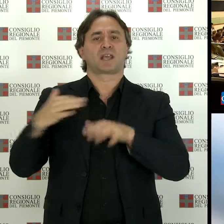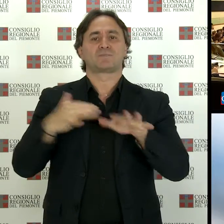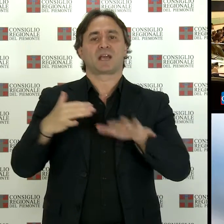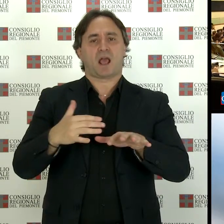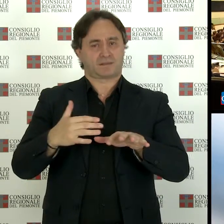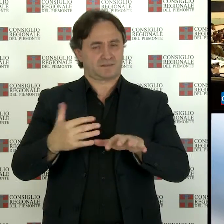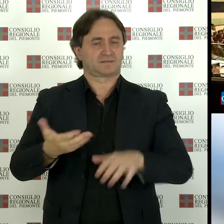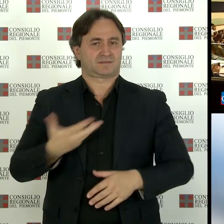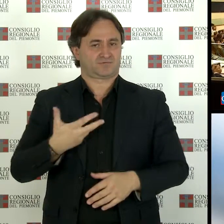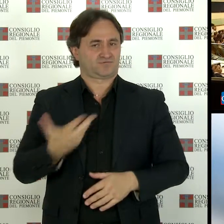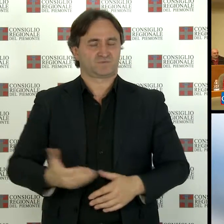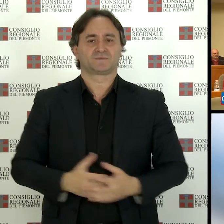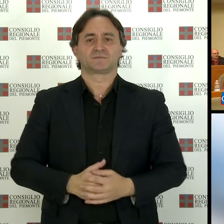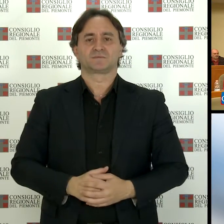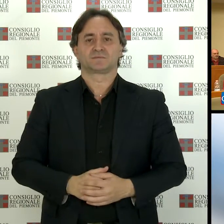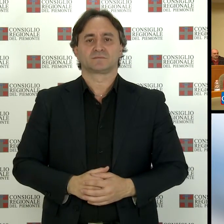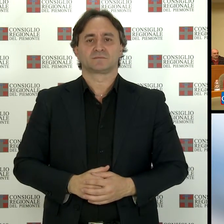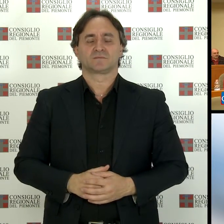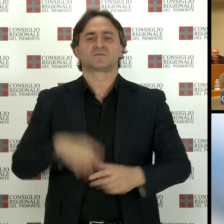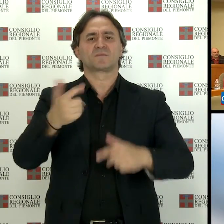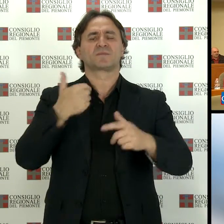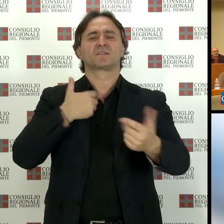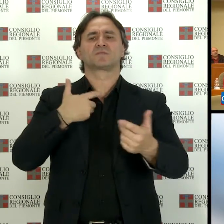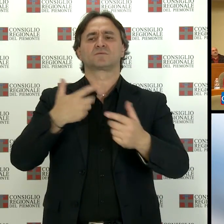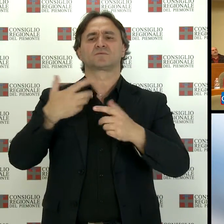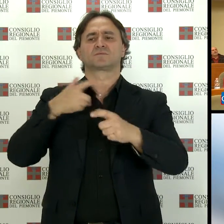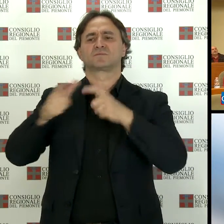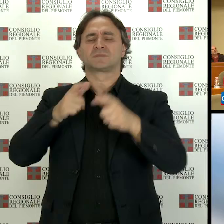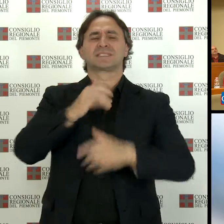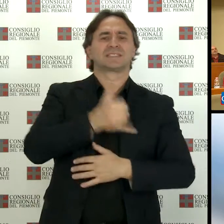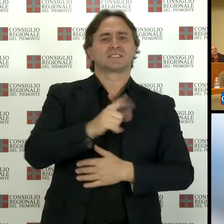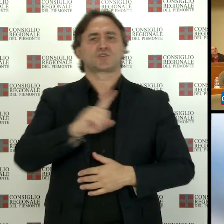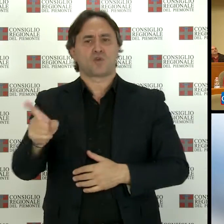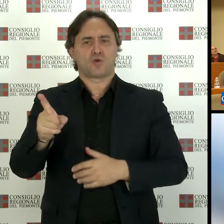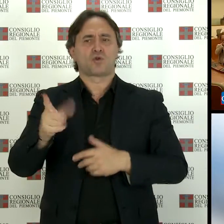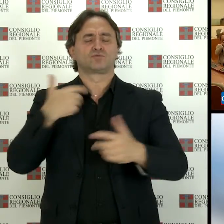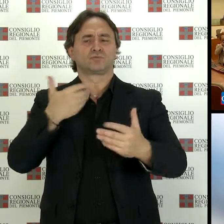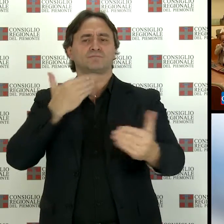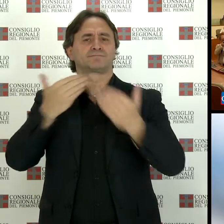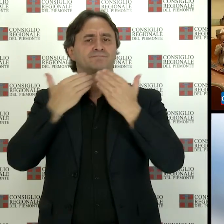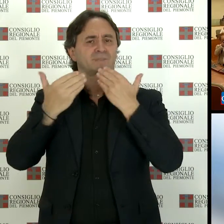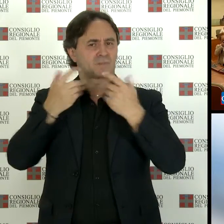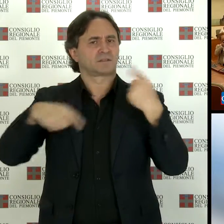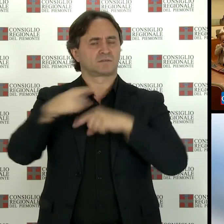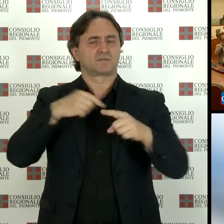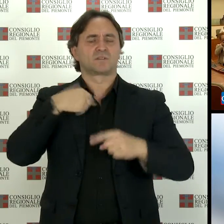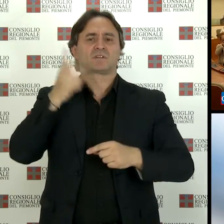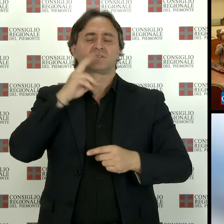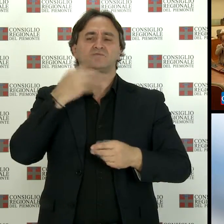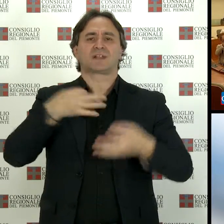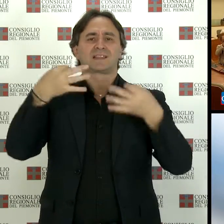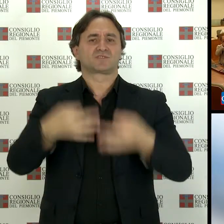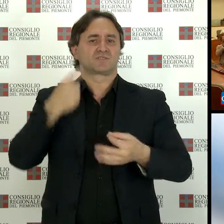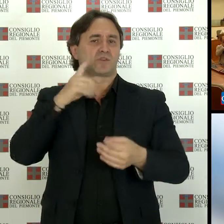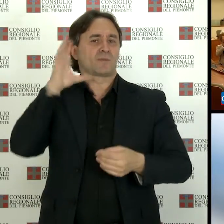Un confronto aperto e pluralista tra le motivazioni del sì e del no per decidere in maniera più consapevole Si è